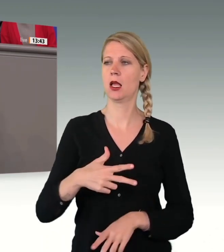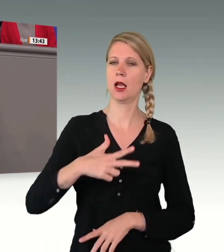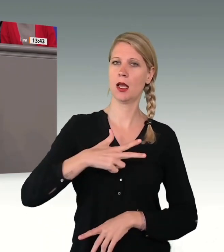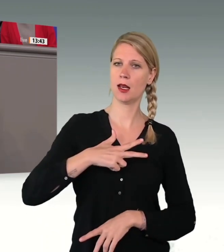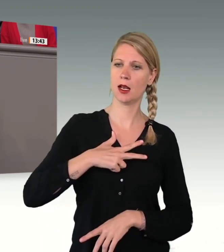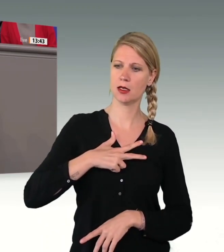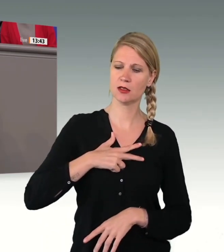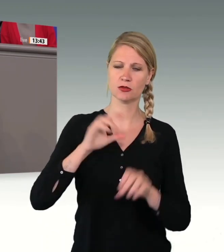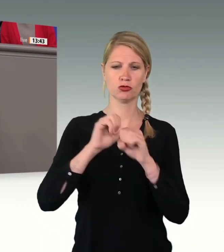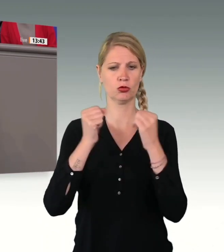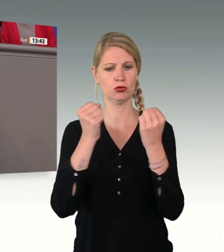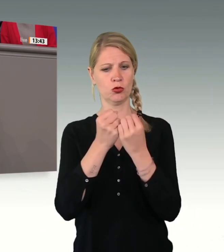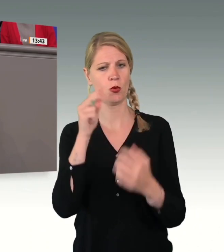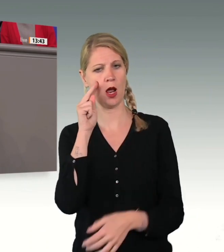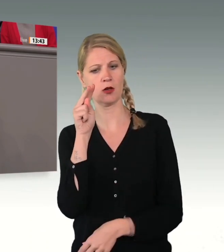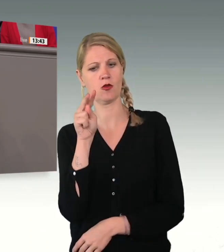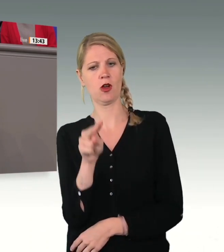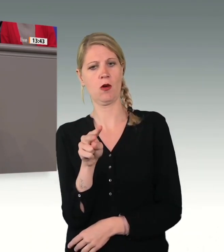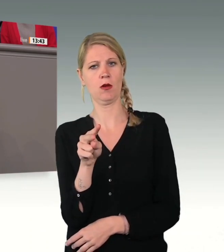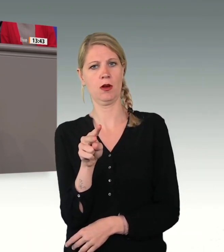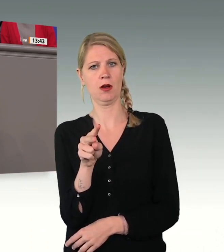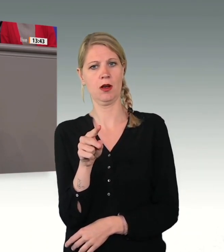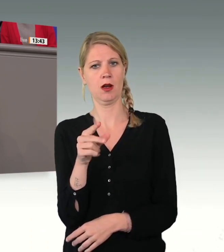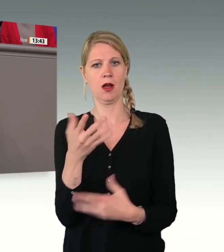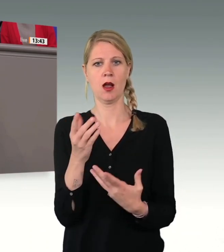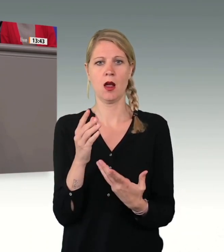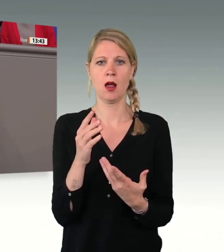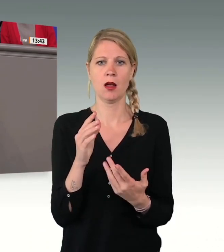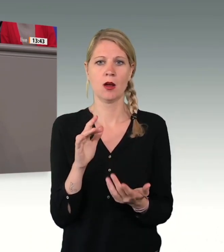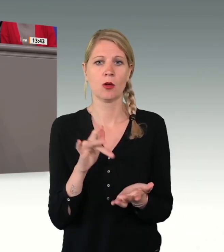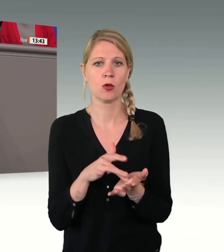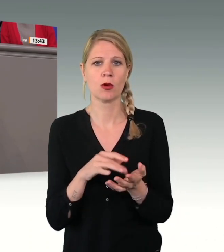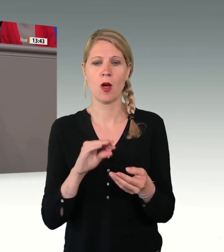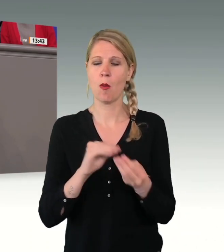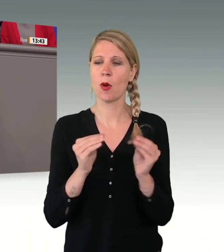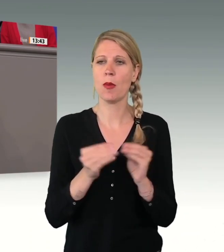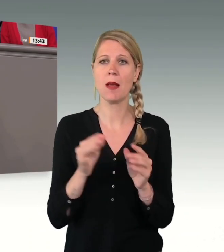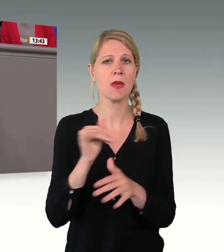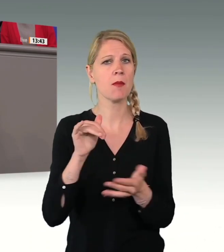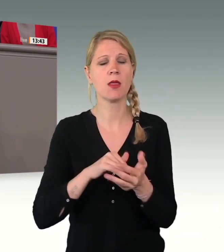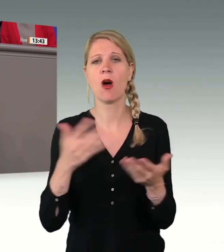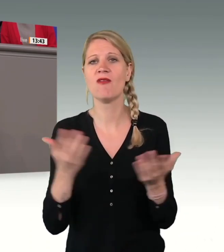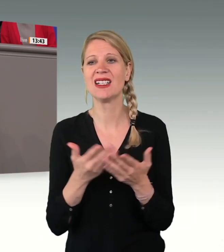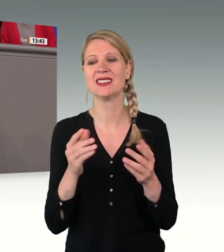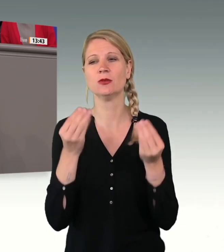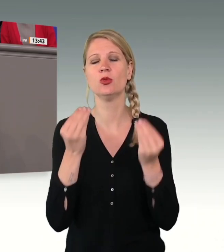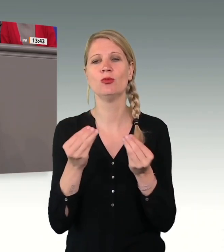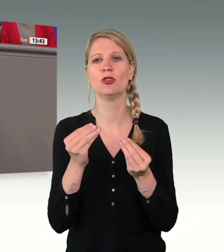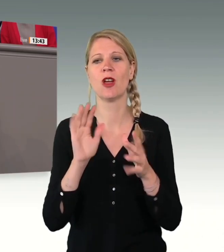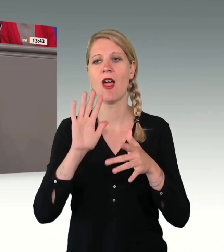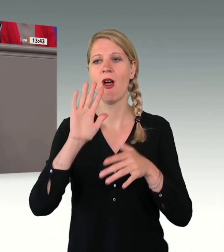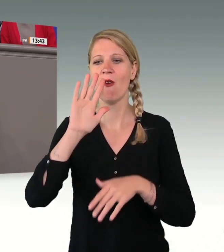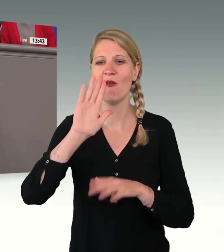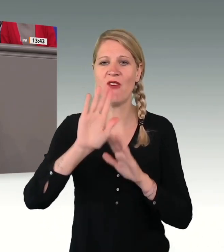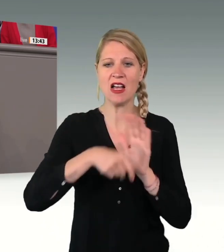werfen. Und das ist immer noch das Problem, dass wir häufig die Falschen abschieben. Nicht alle Menschen, deren